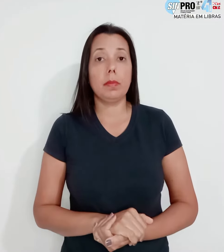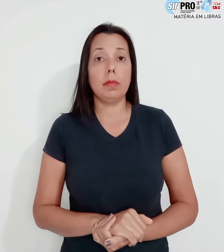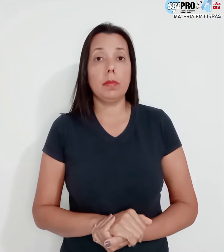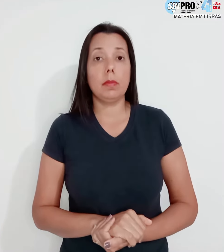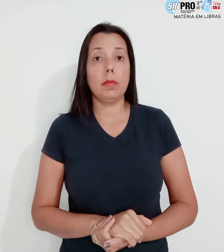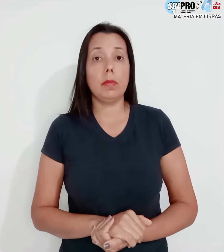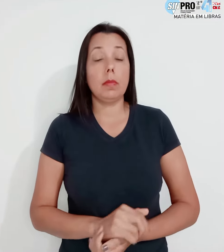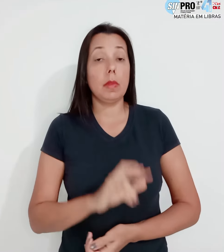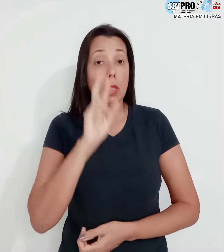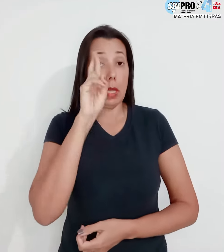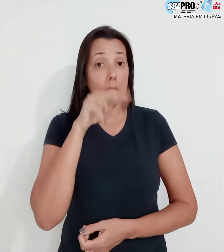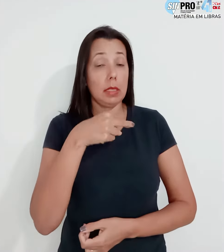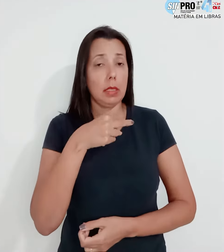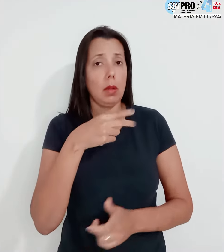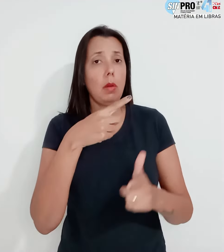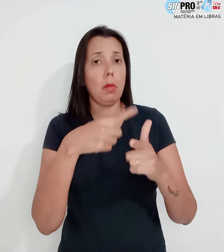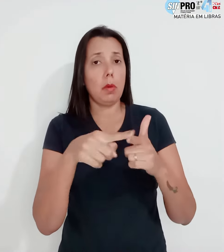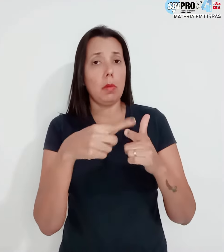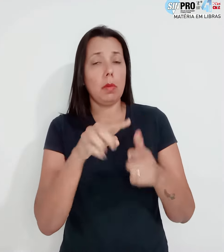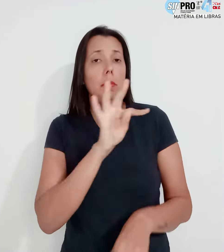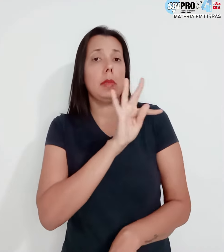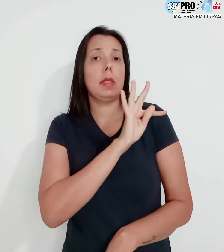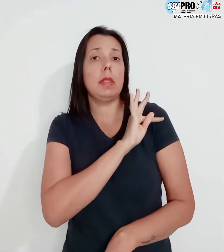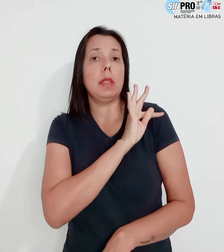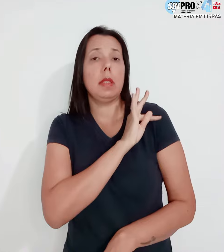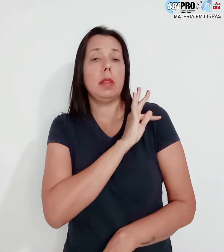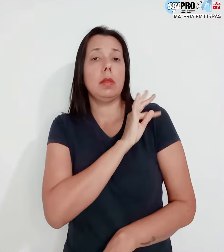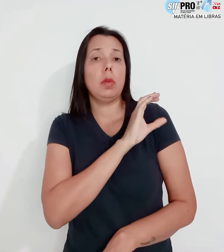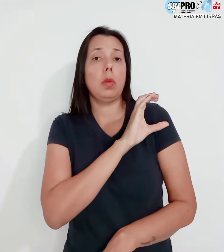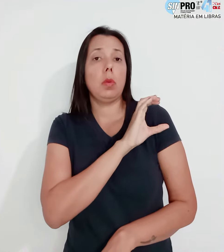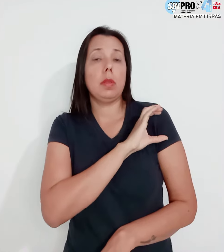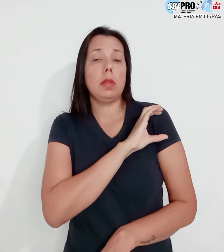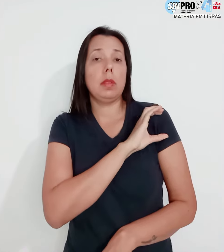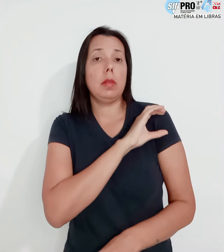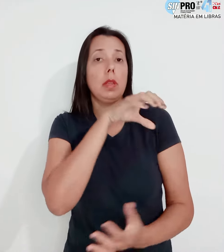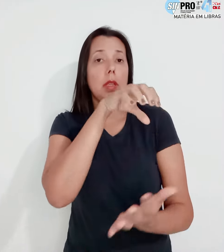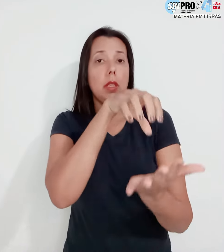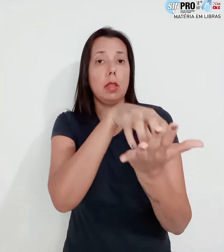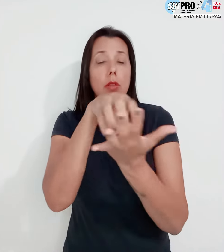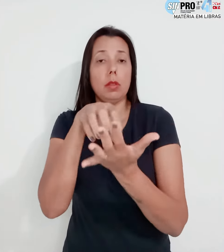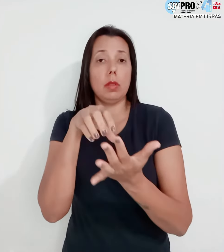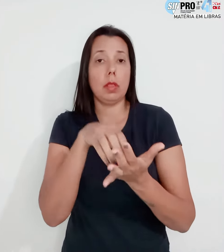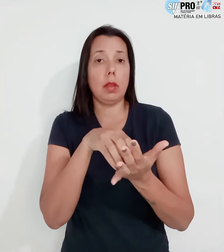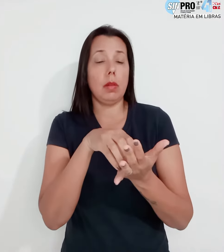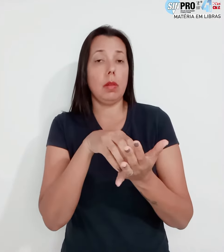Em razão de problemas técnicos na coordenação regional do plano piloto